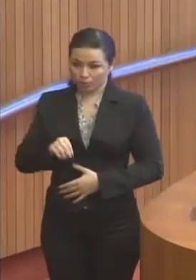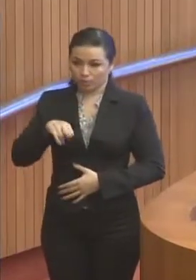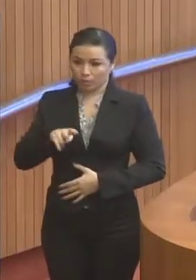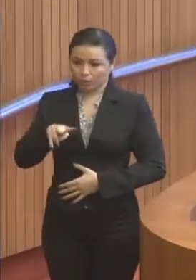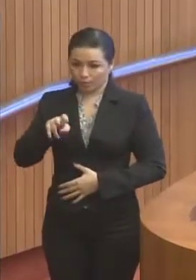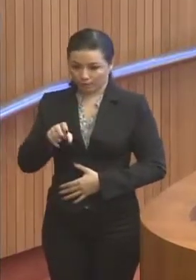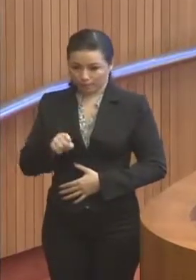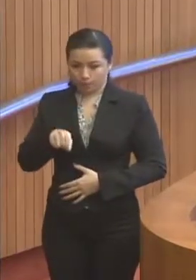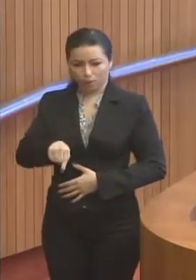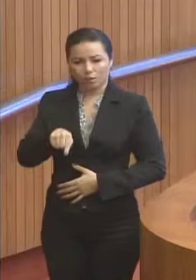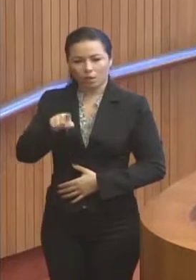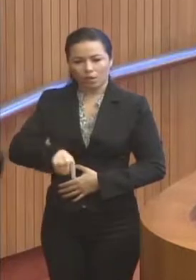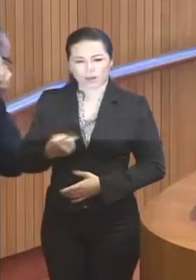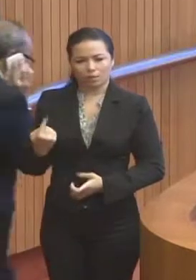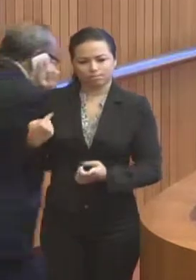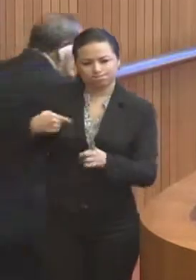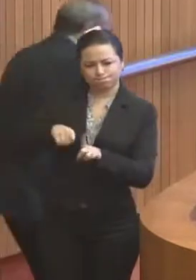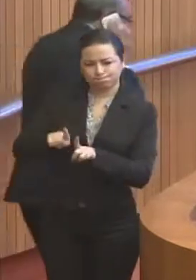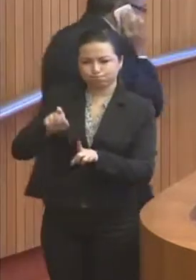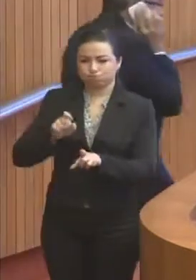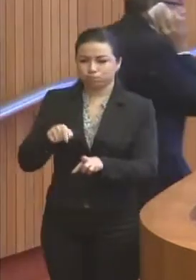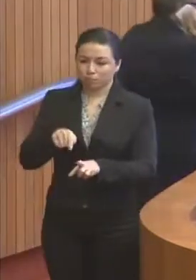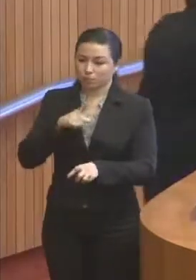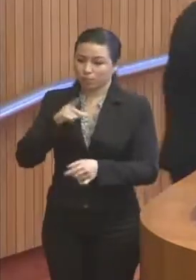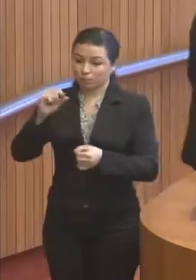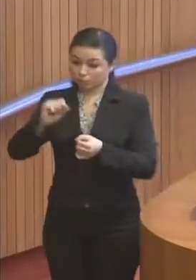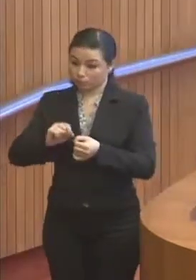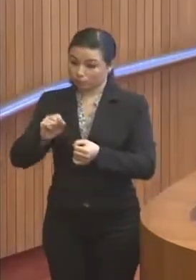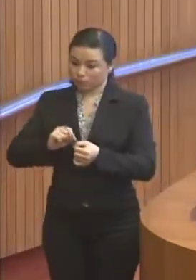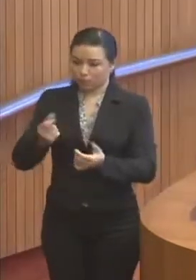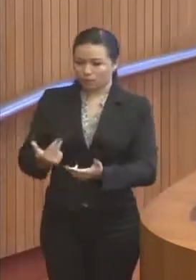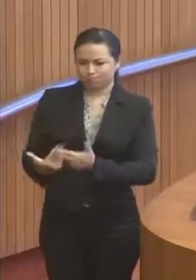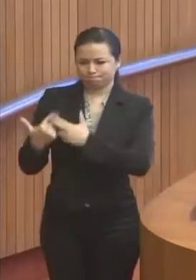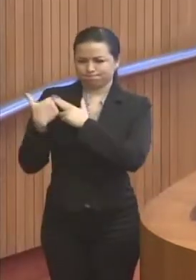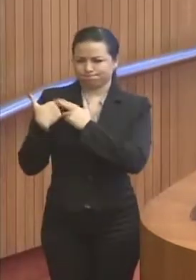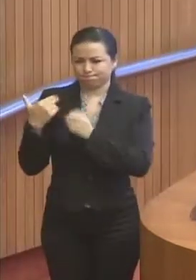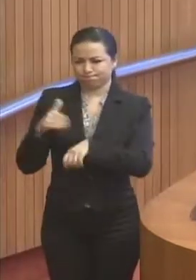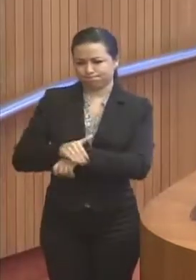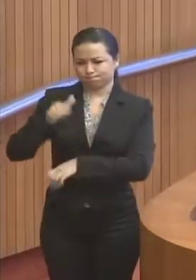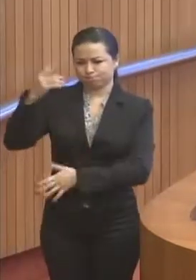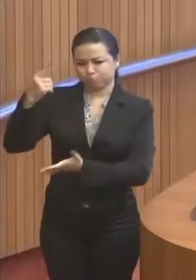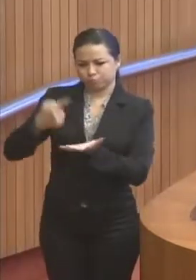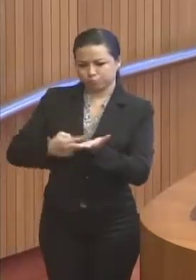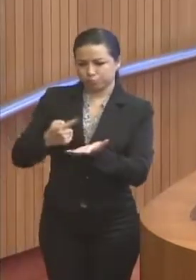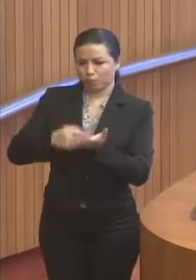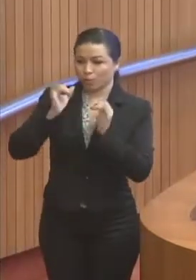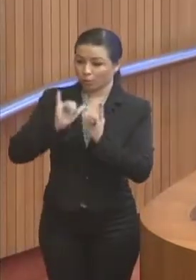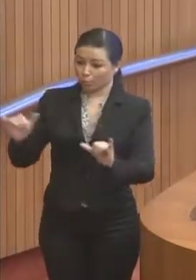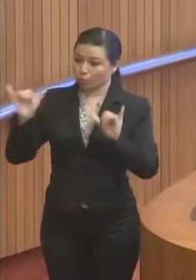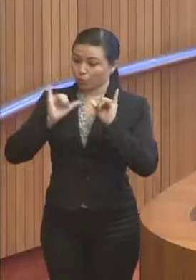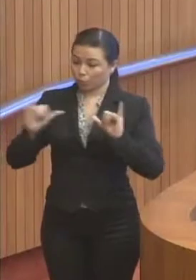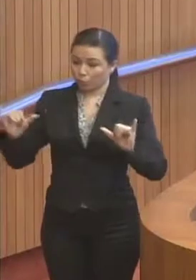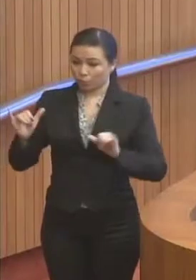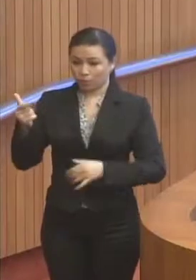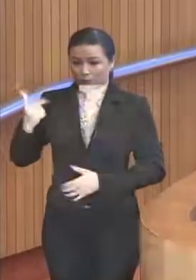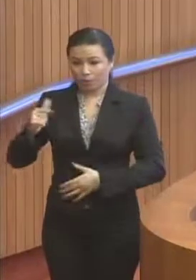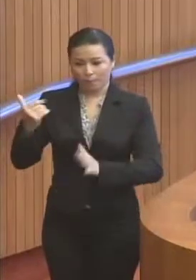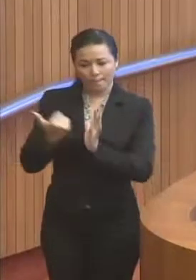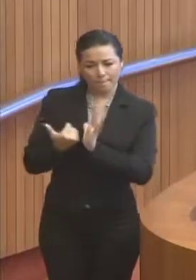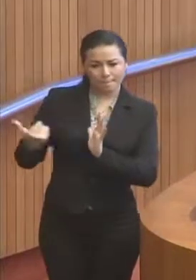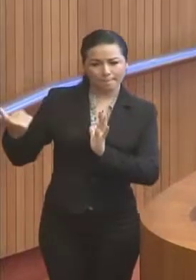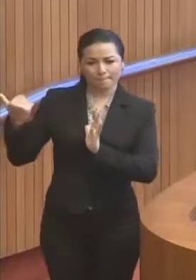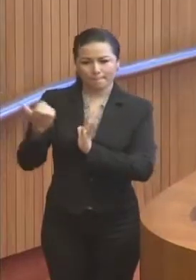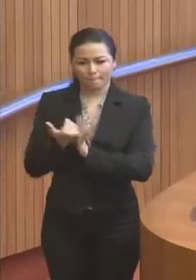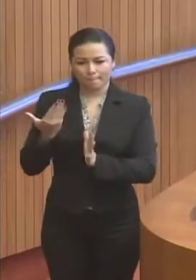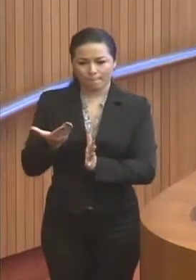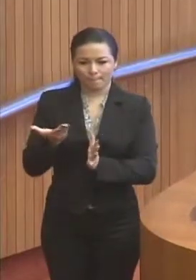desafio que precisa ser enfrentado com responsabilidade e requer que o compromisso com a propaganda não supere o